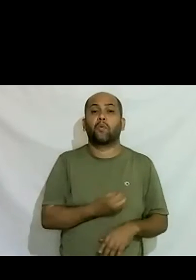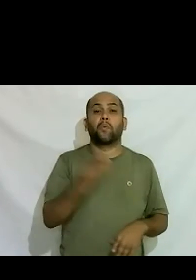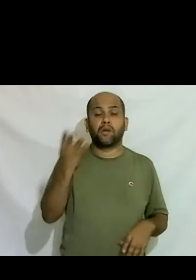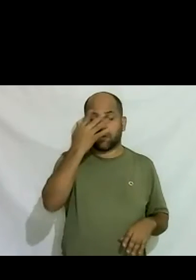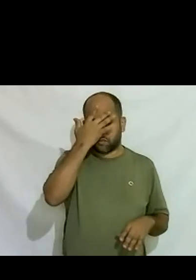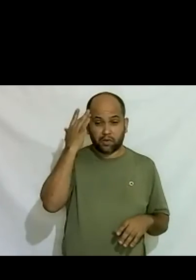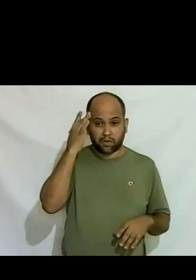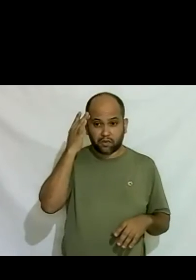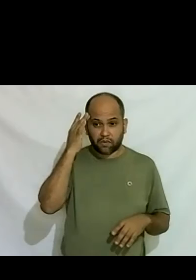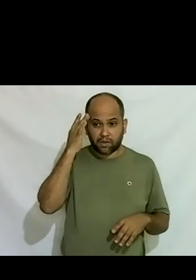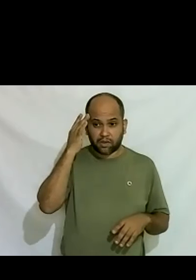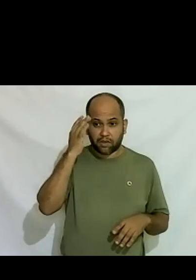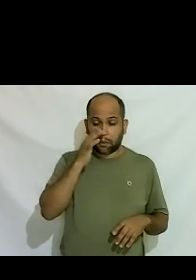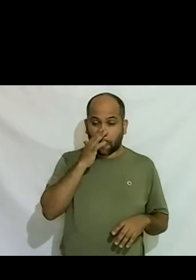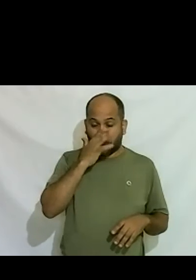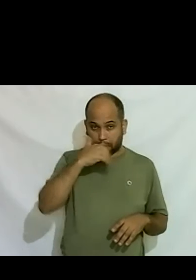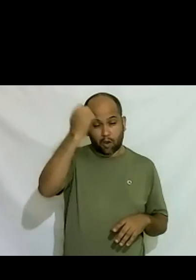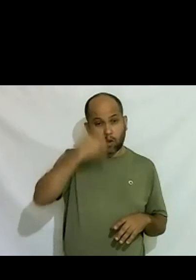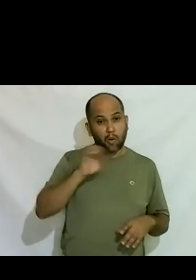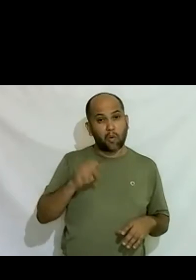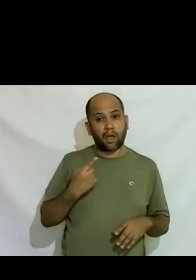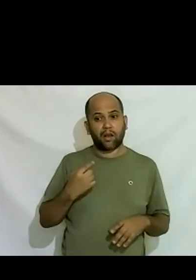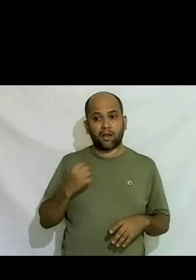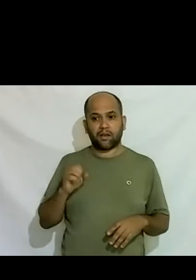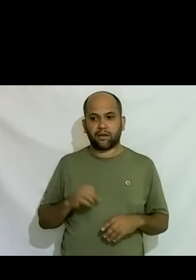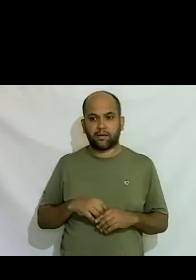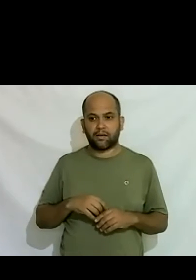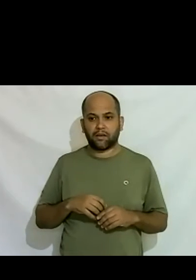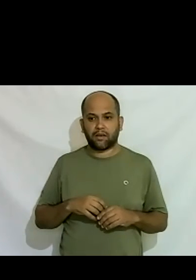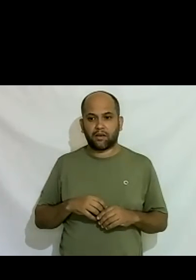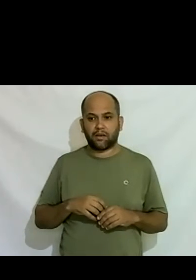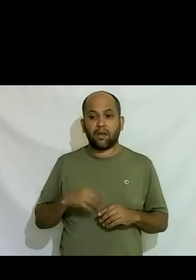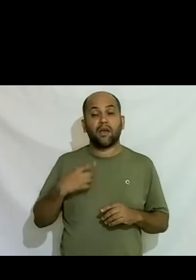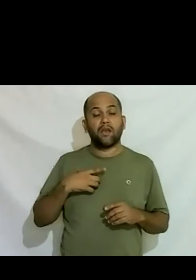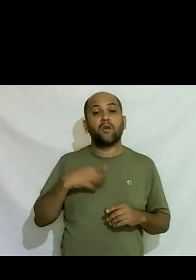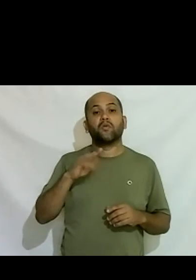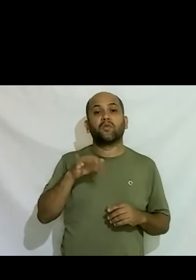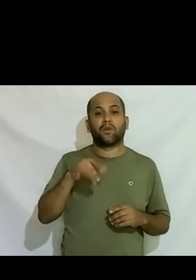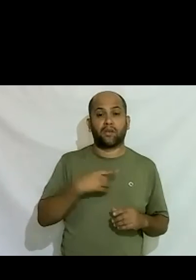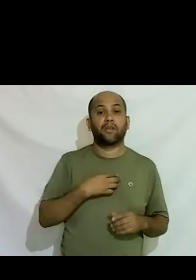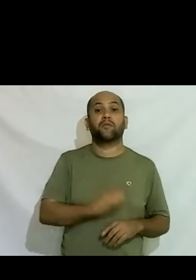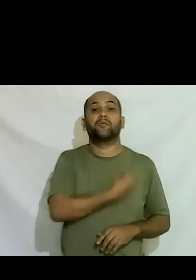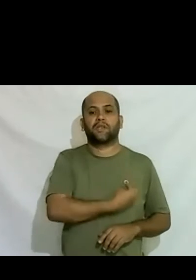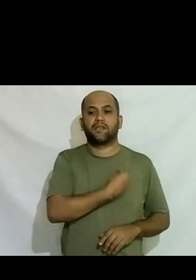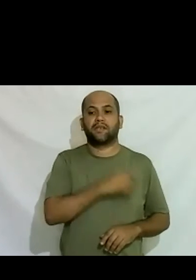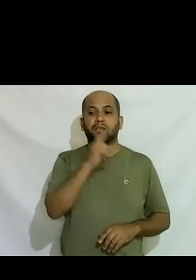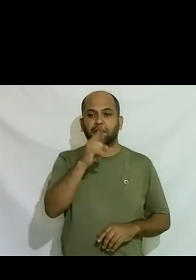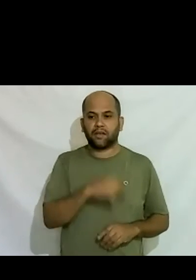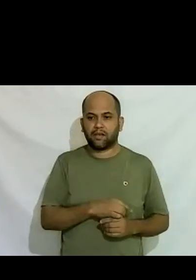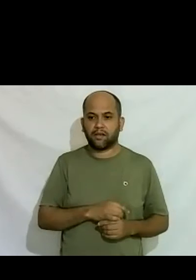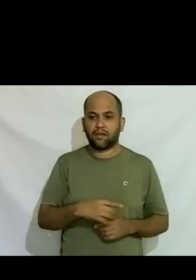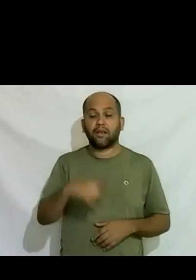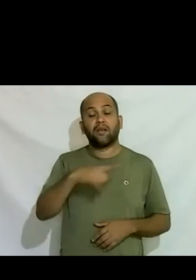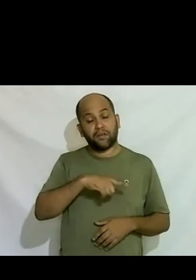são eu era eu posso falar porque eu fui um cavalo de troia eu estive lá eu tive todos os